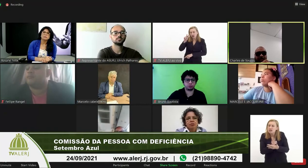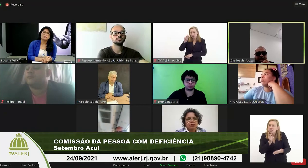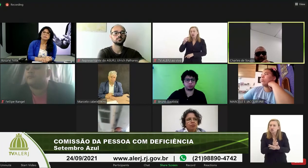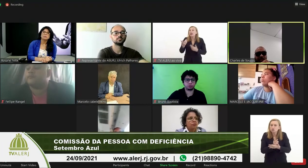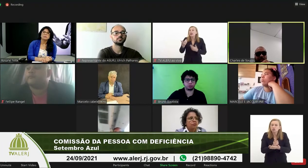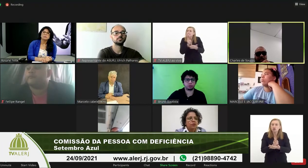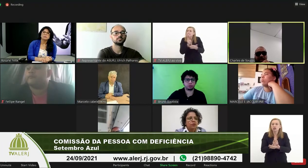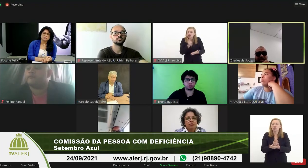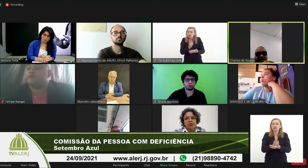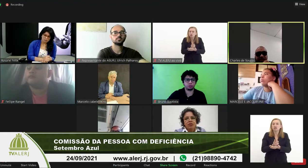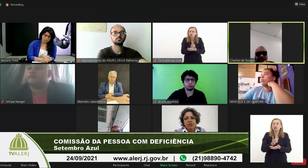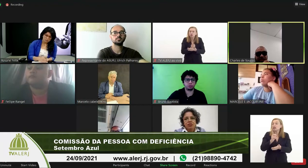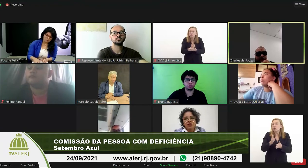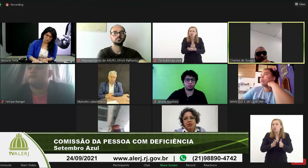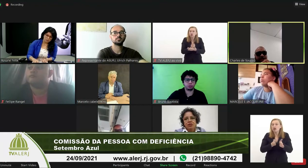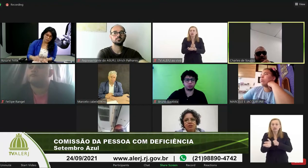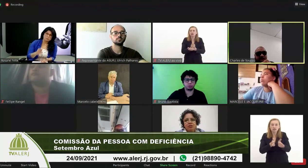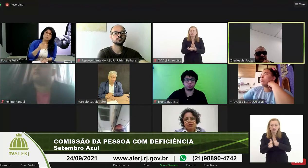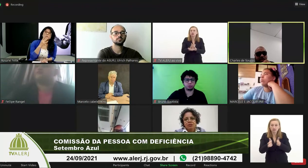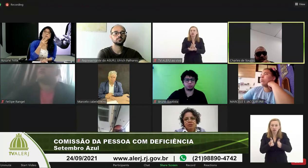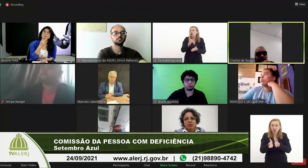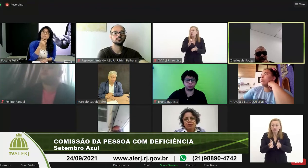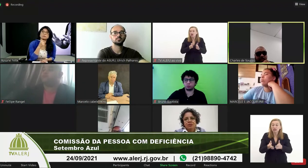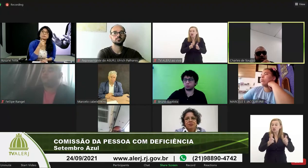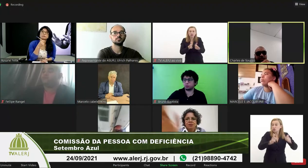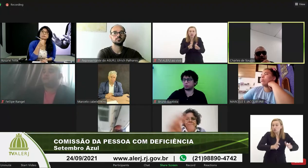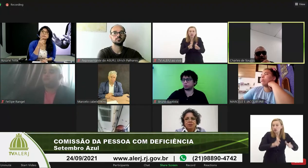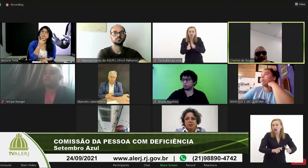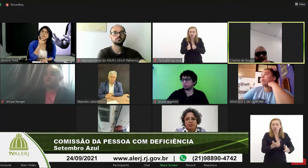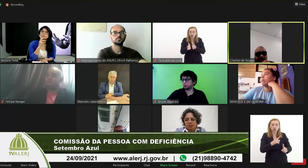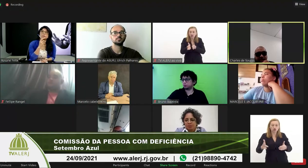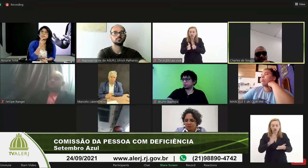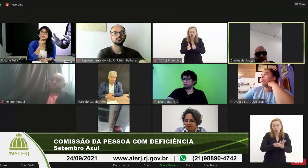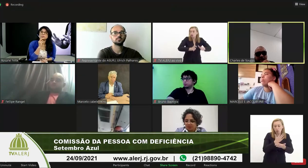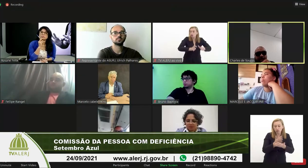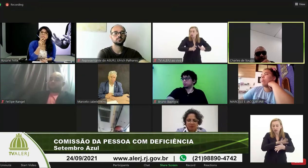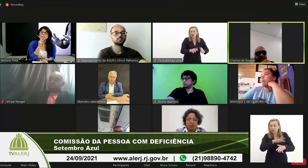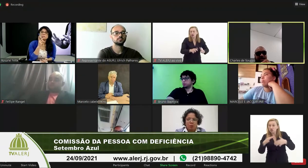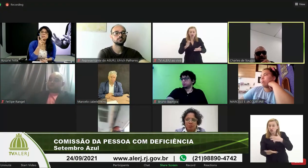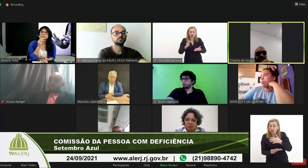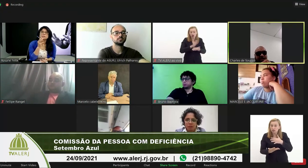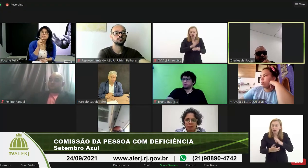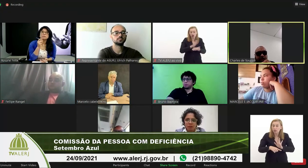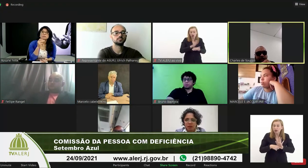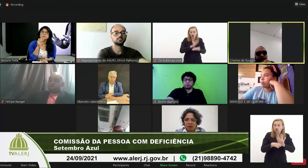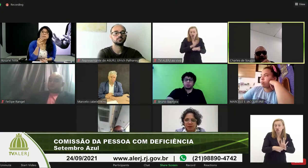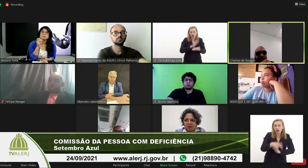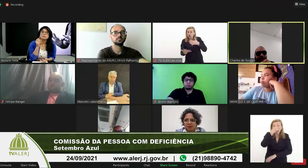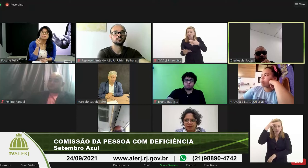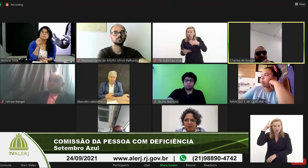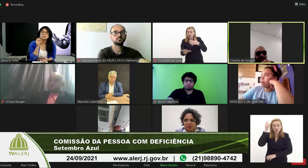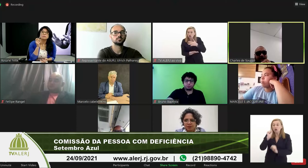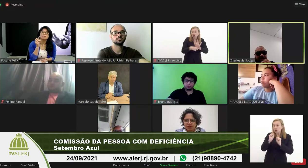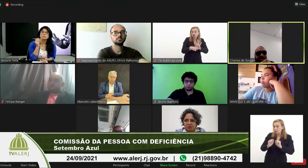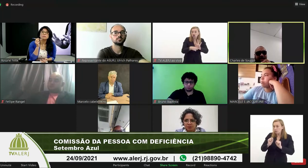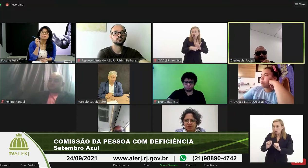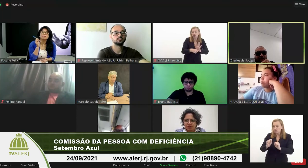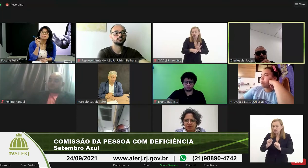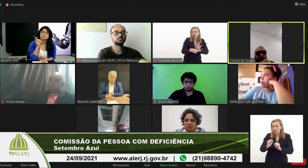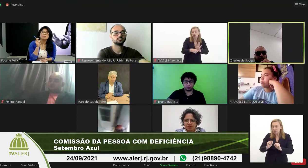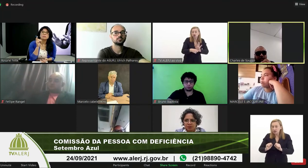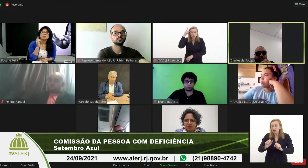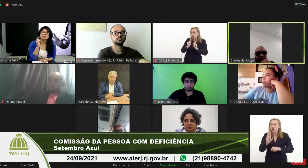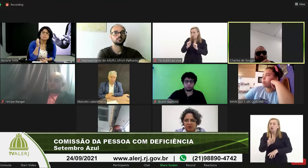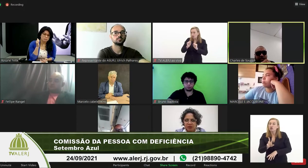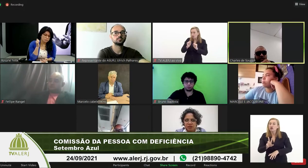equipamento não está acessível porque se nesse local não tiver o intérprete de Libras para atender essa pessoa para que ela possa adentrar e